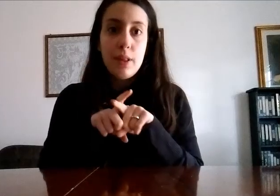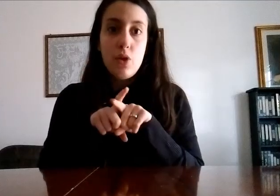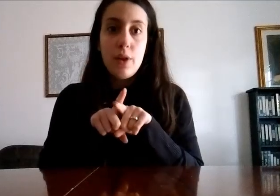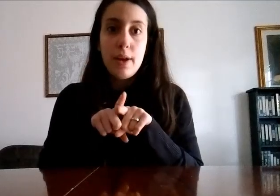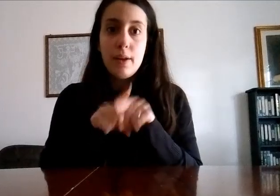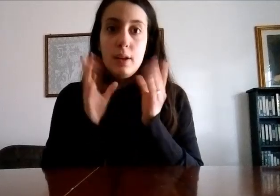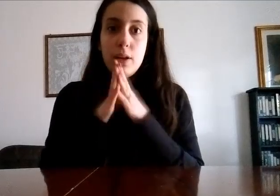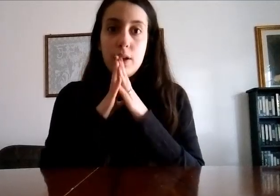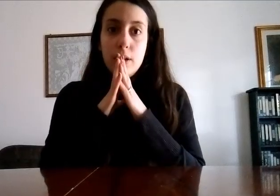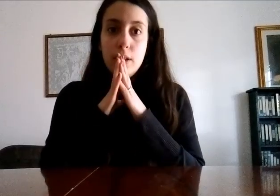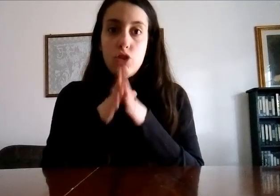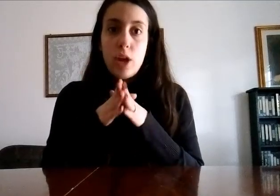in questione dice